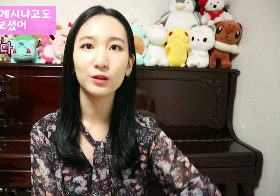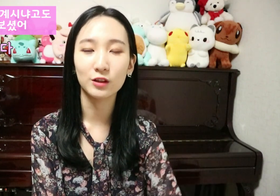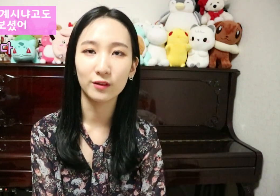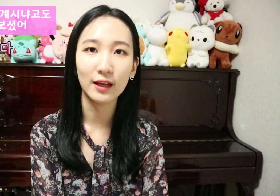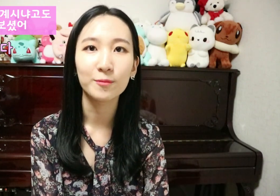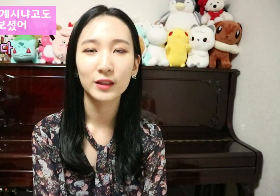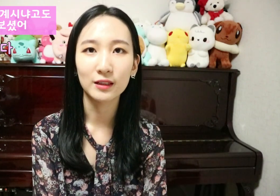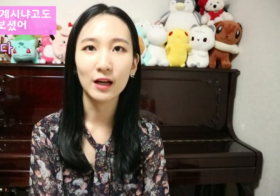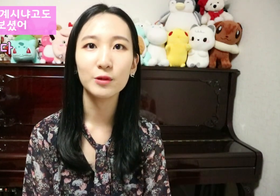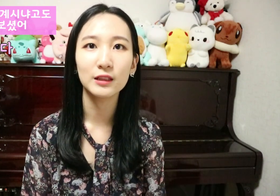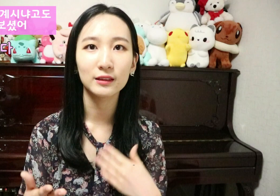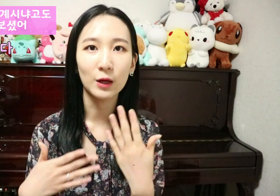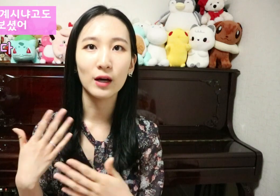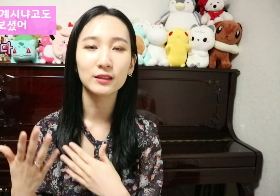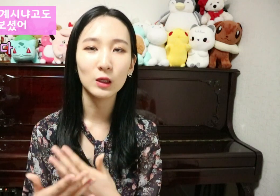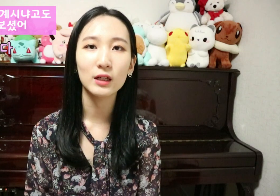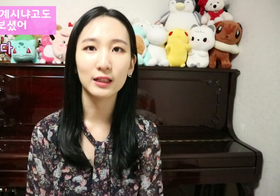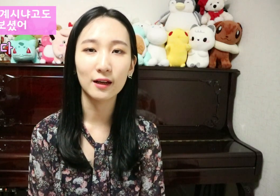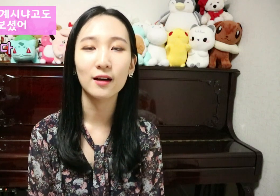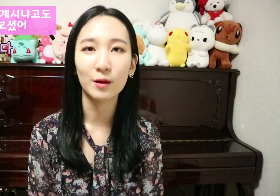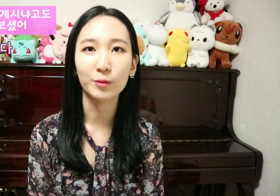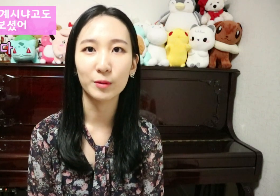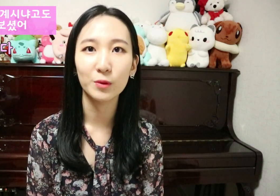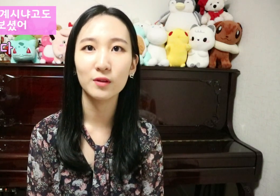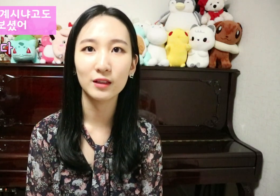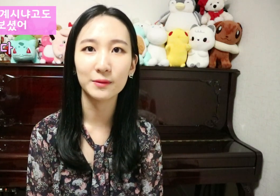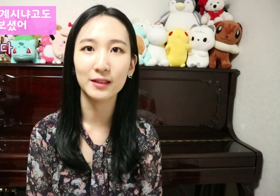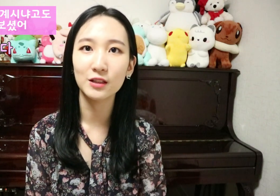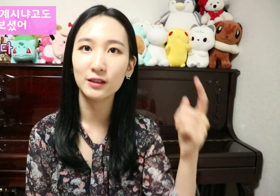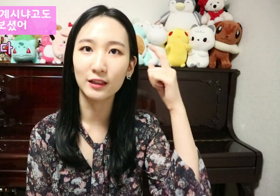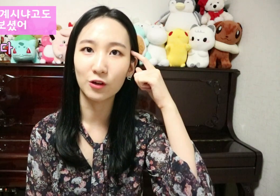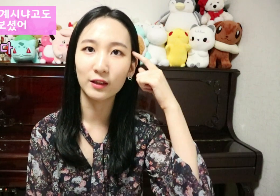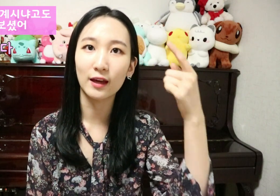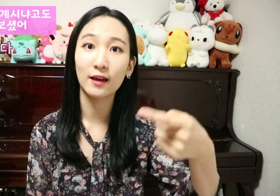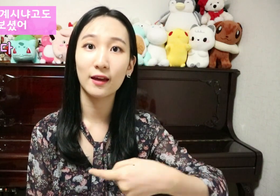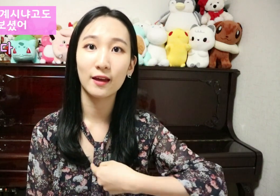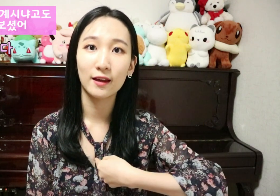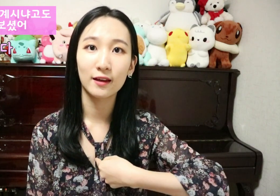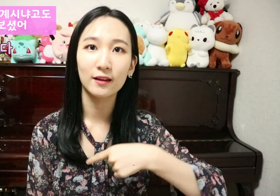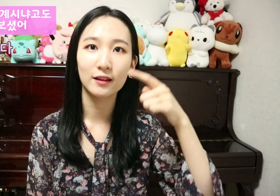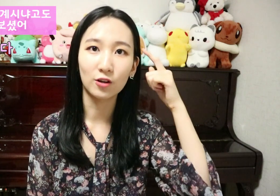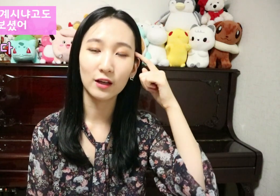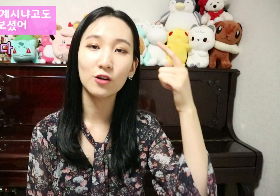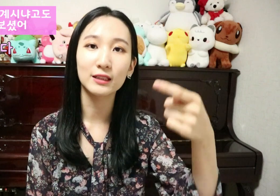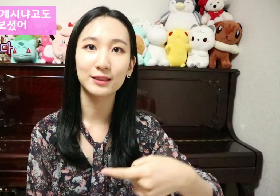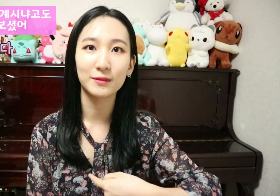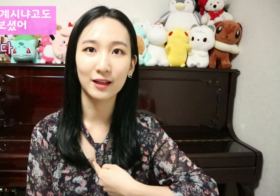되는 건데 그냥 할머니랑 대화하는 상황이니까 가볍게 표현하기 위해서 그냥 이렇게 이렇게 한 것 같습니다